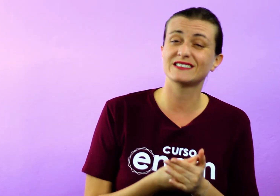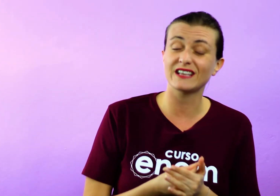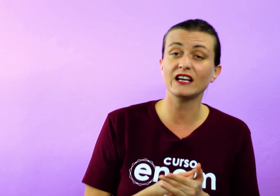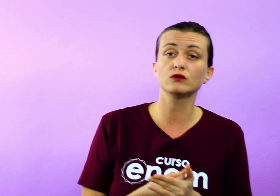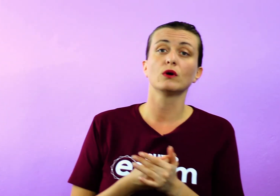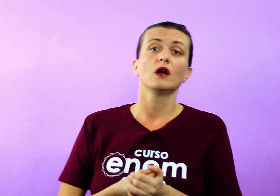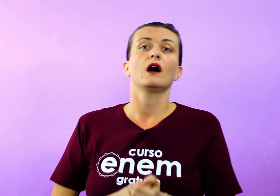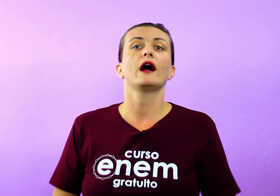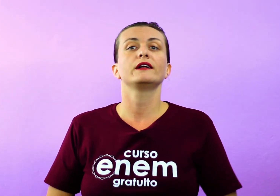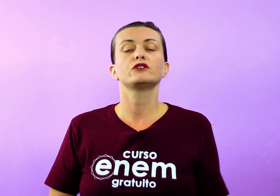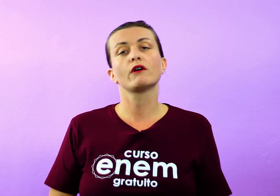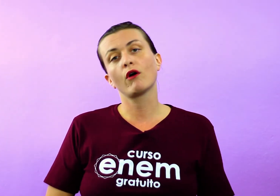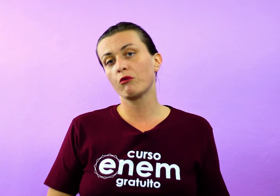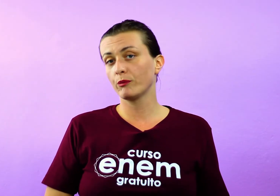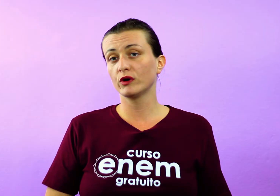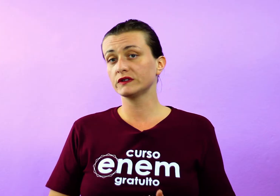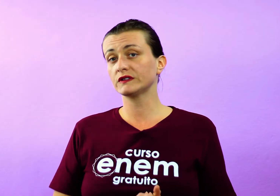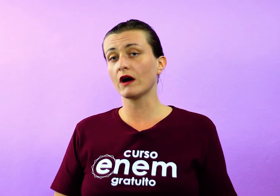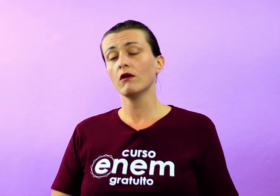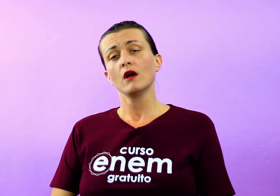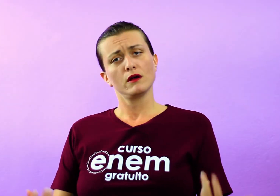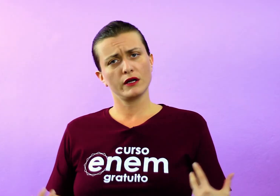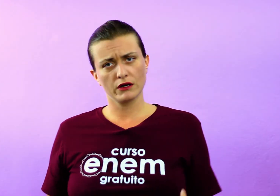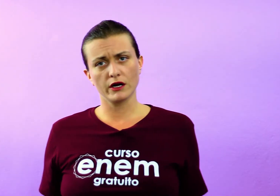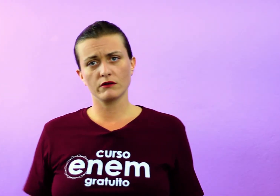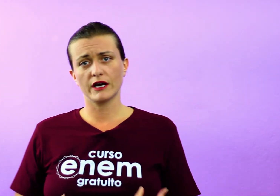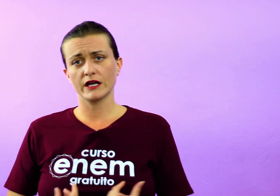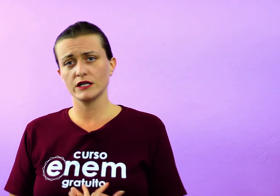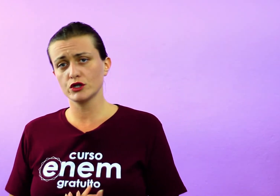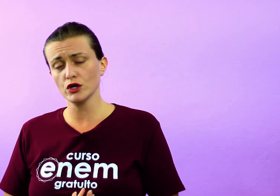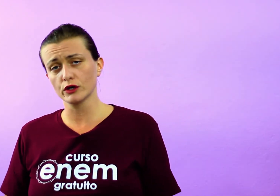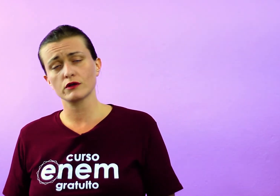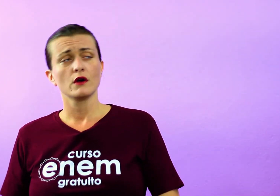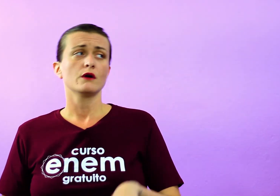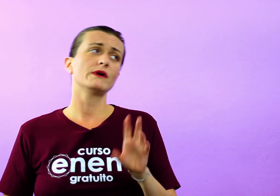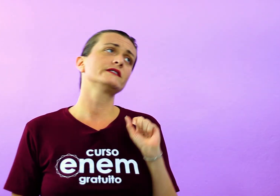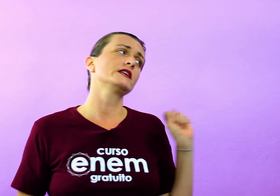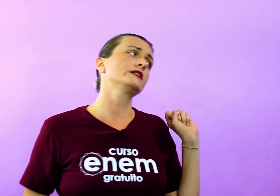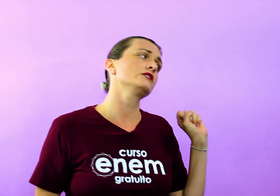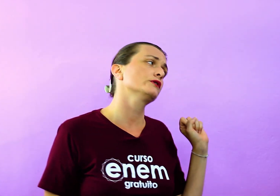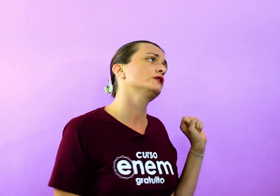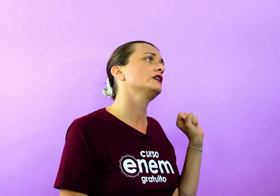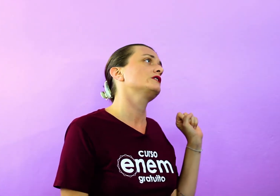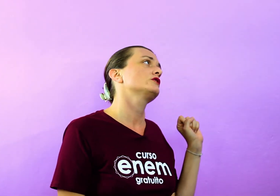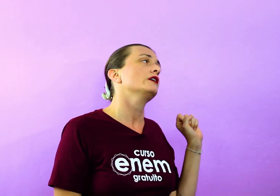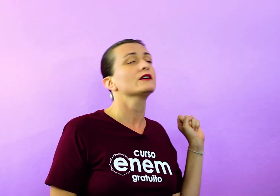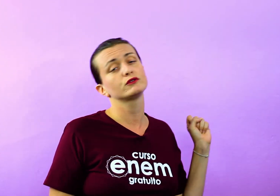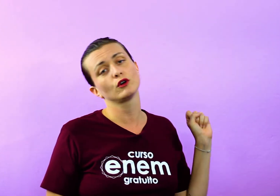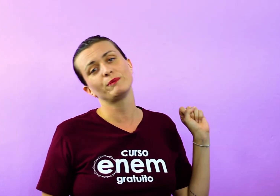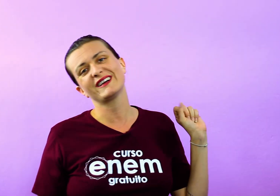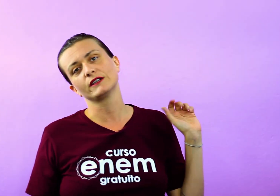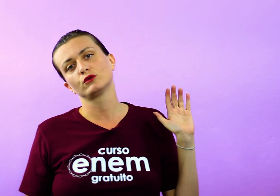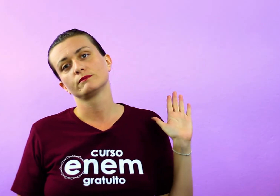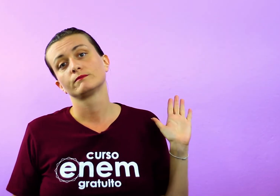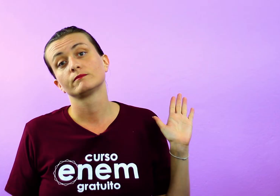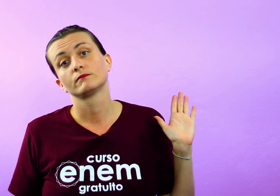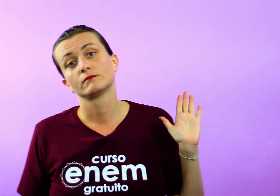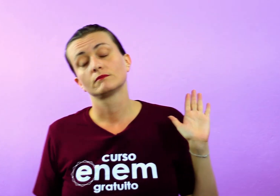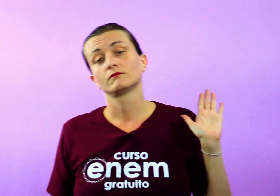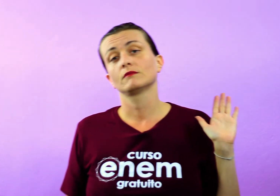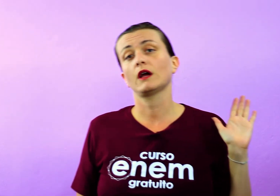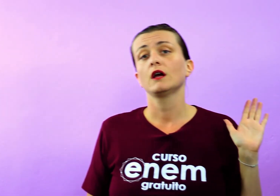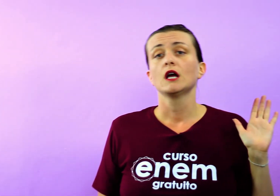trazendo a religião como imposição. O Gregório era um cara religioso, mas ele entendia o seguinte, eu estou pecando.